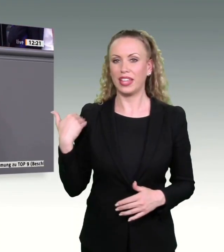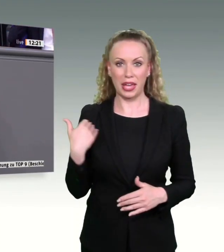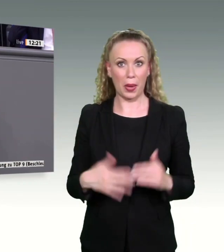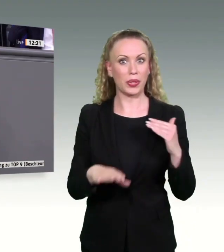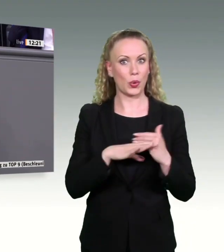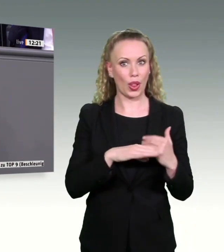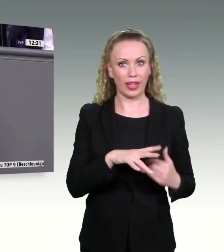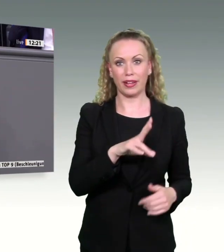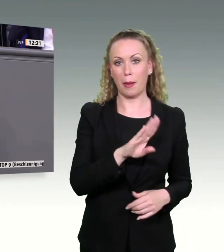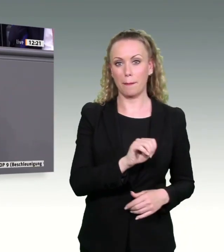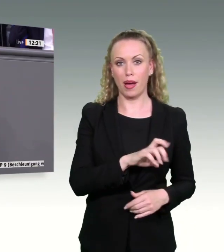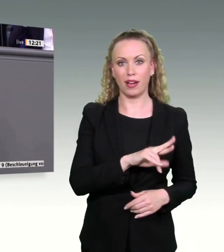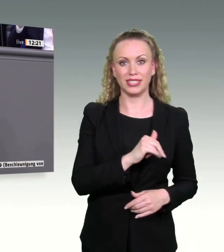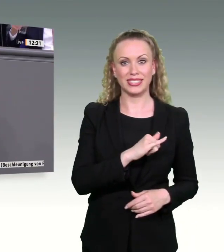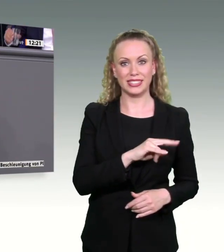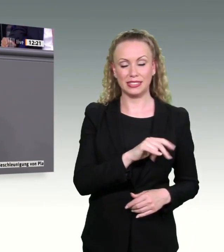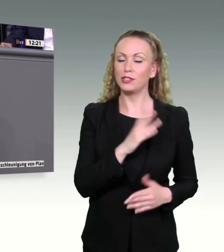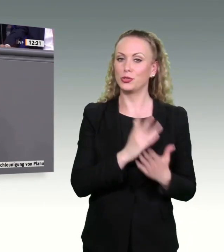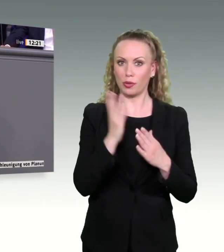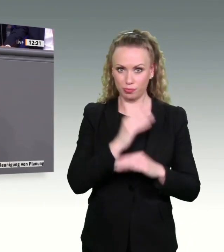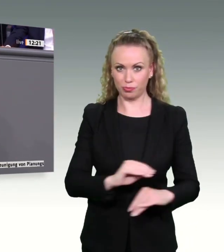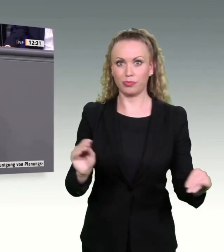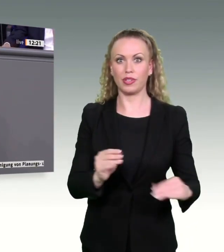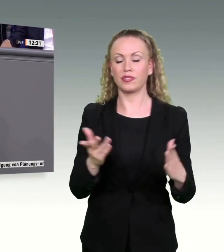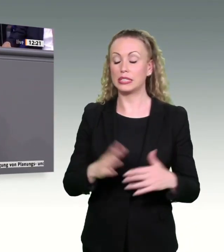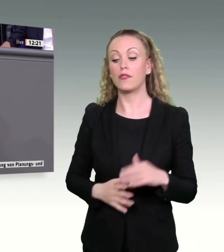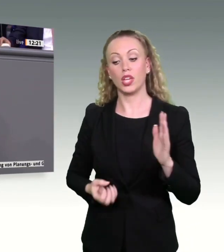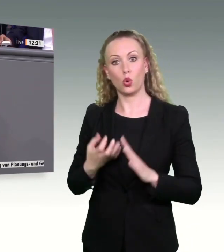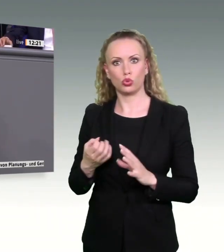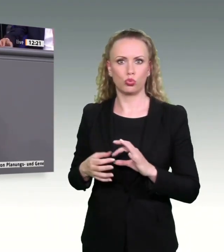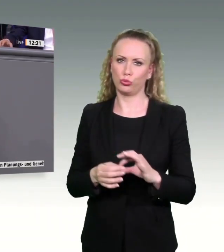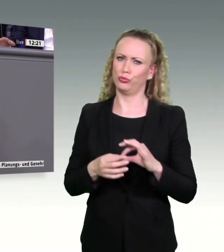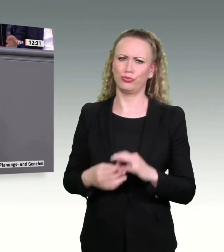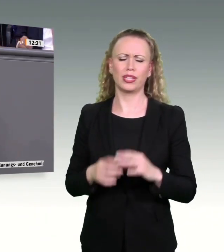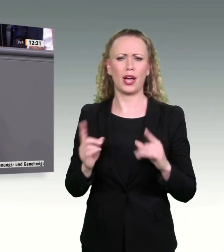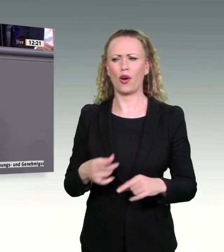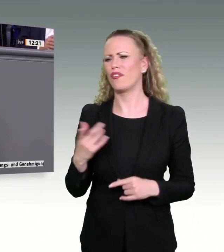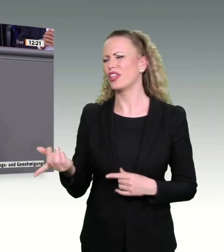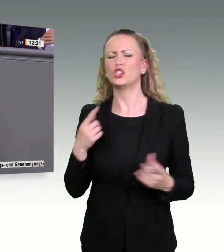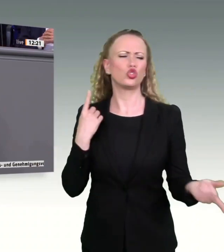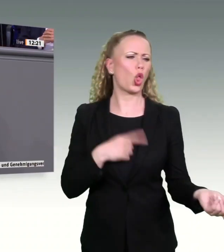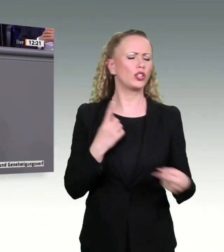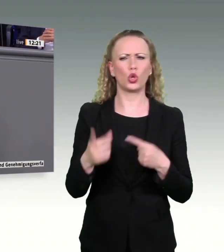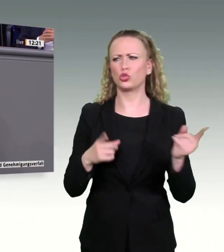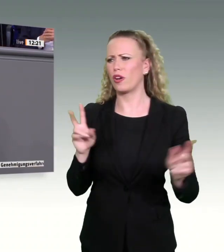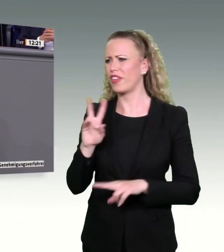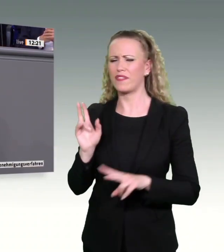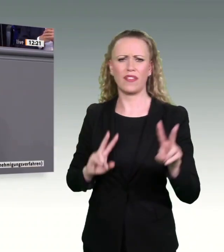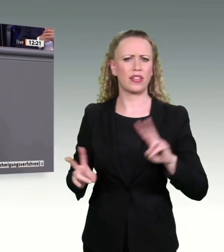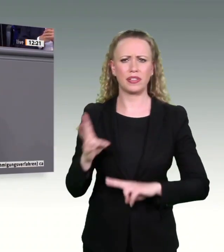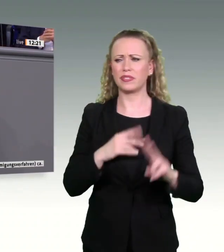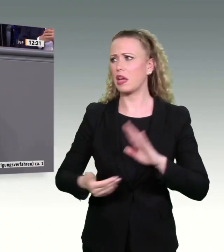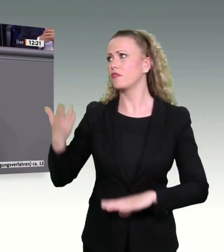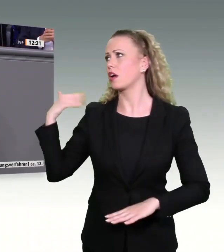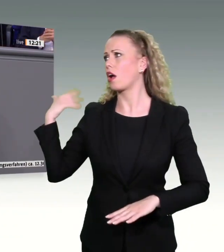angesprochen. Es ist auch eine Kulturfrage, die wir uns in Zukunft stellen müssen. Schuldzuweisungen zu suchen, warum in der Vergangenheit Dinge nicht funktioniert